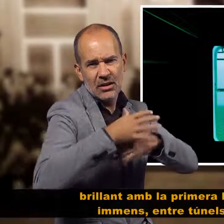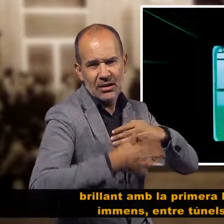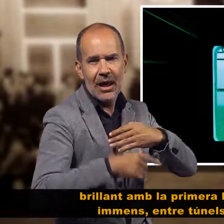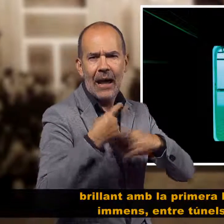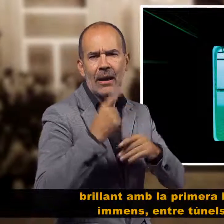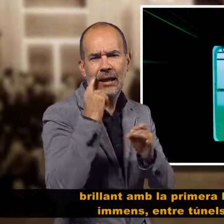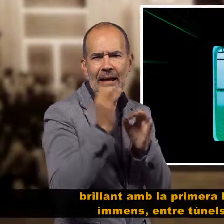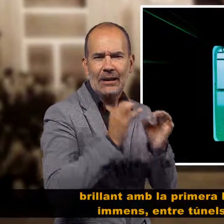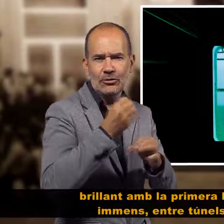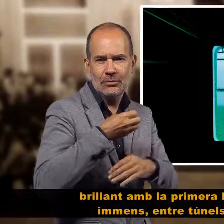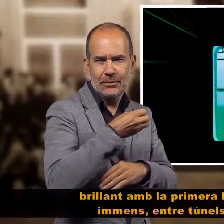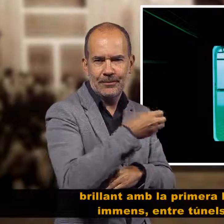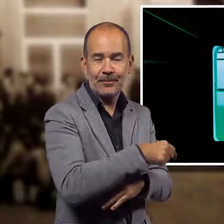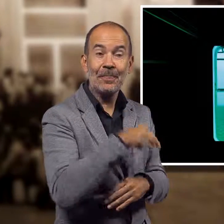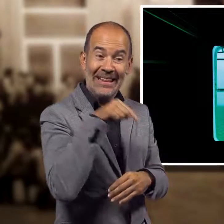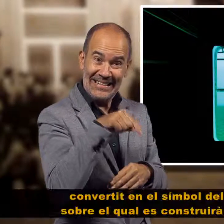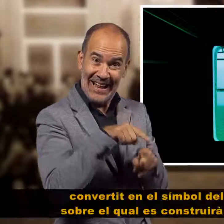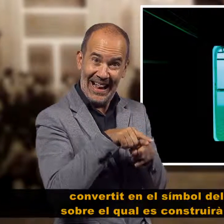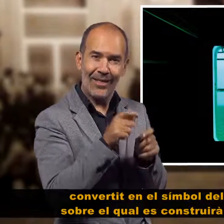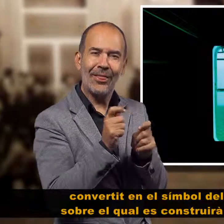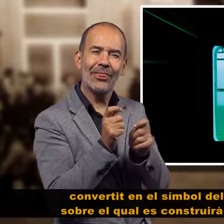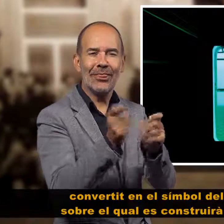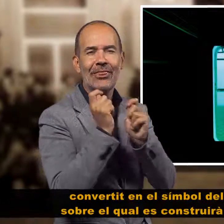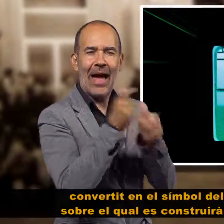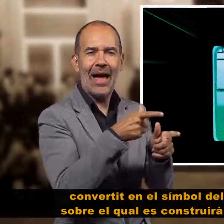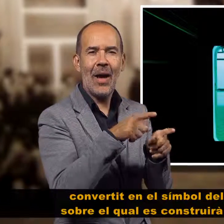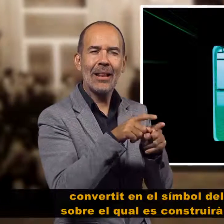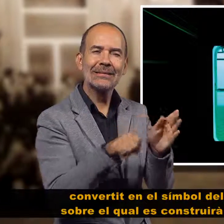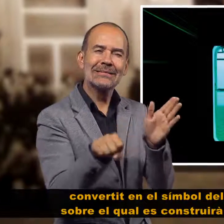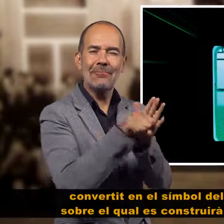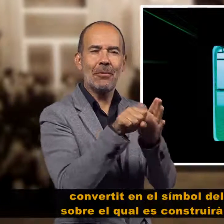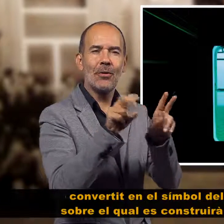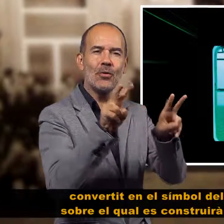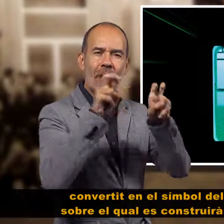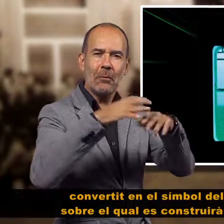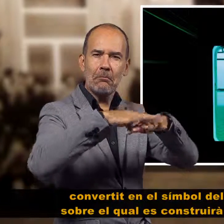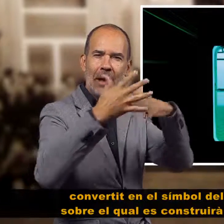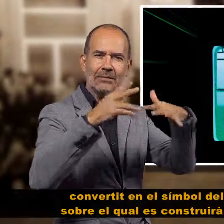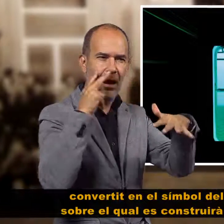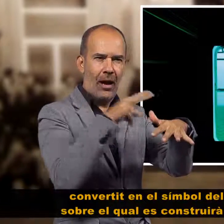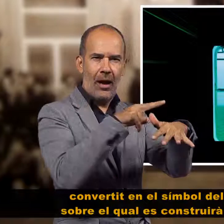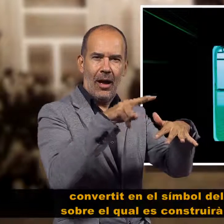convertit en el símbol del nou paisatge sobre el qual es construirà una nova vida.